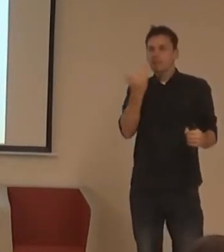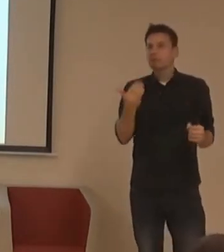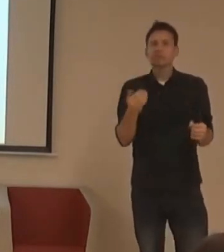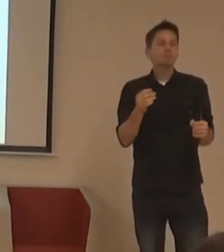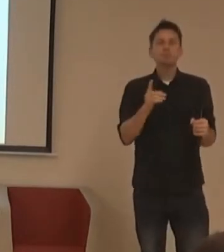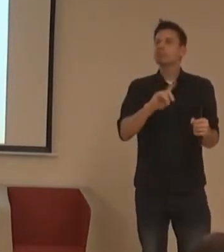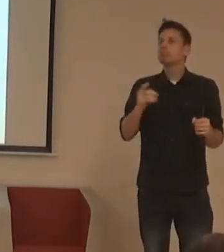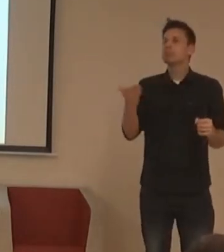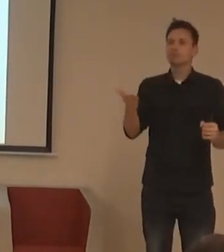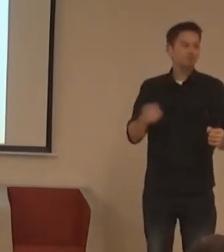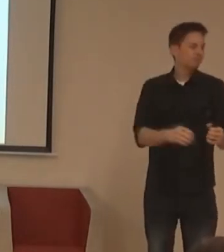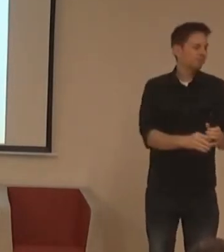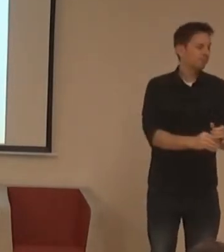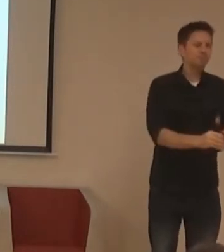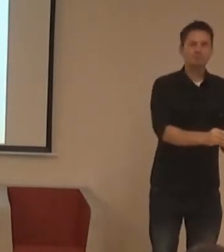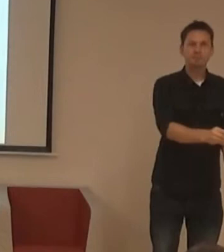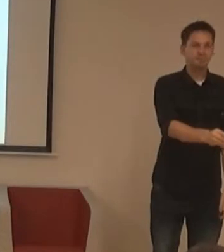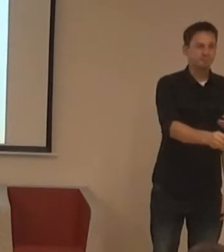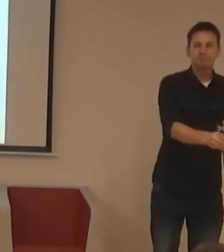další?